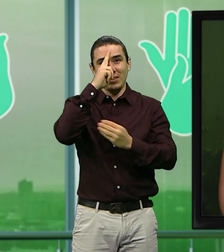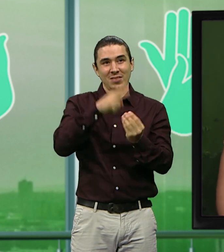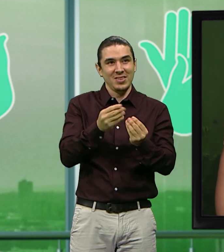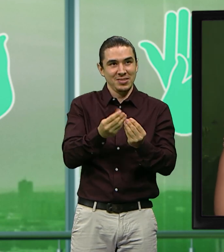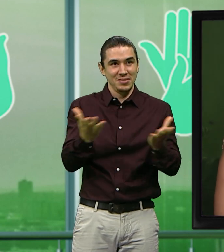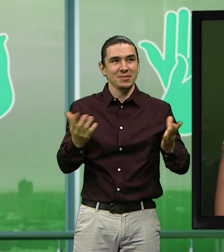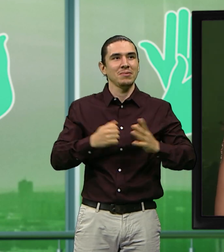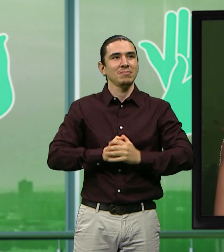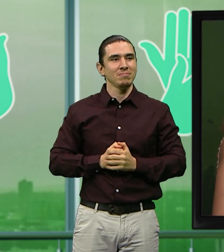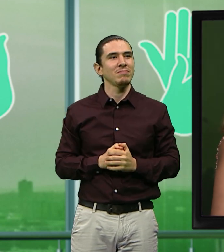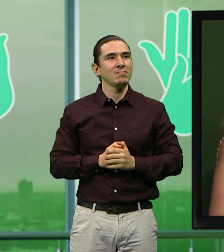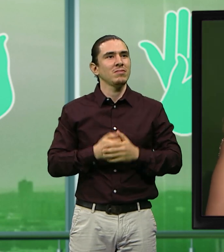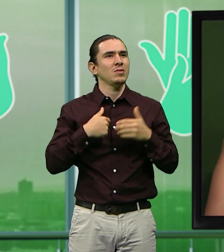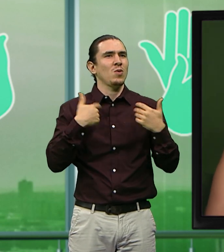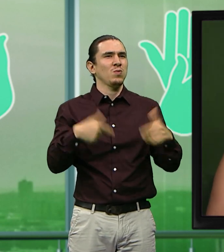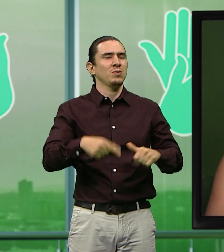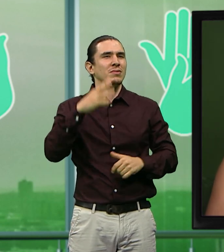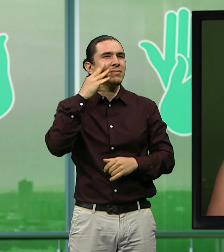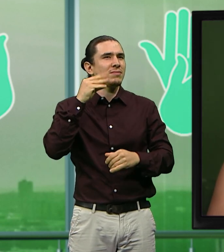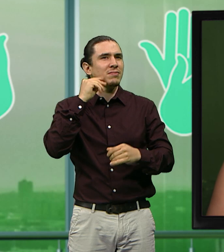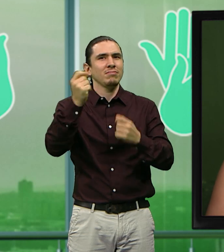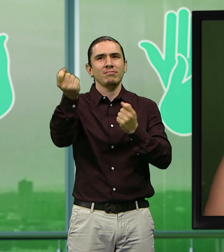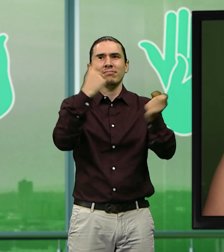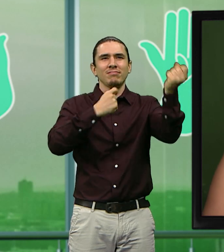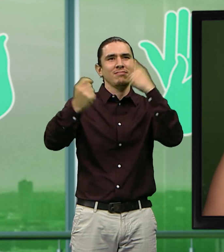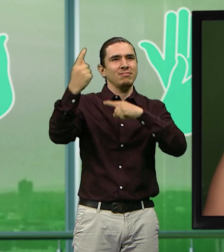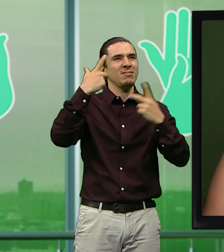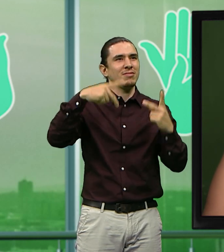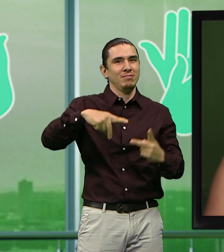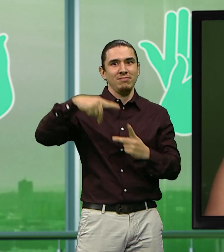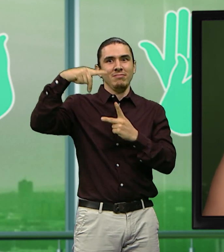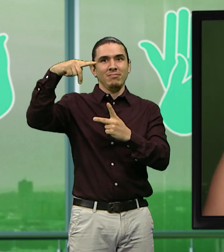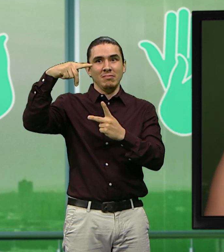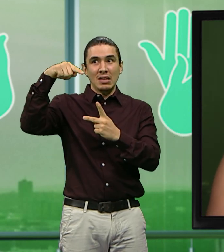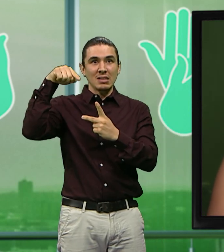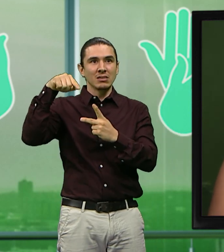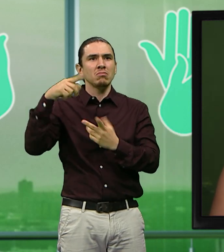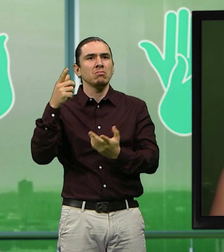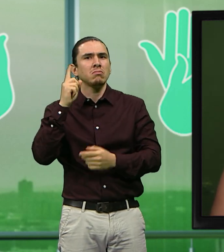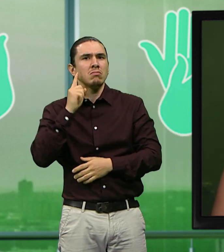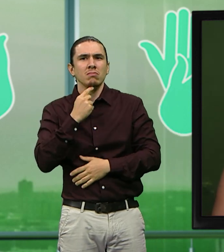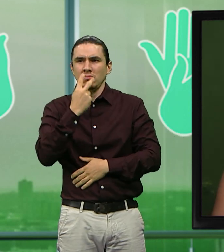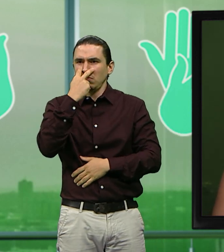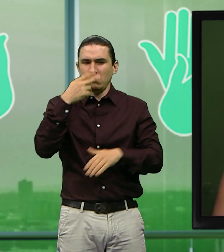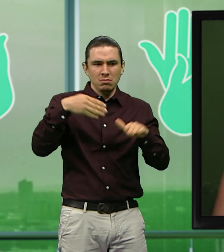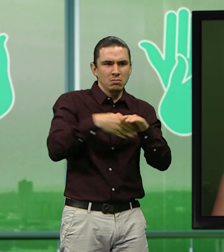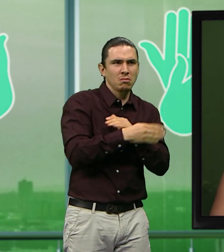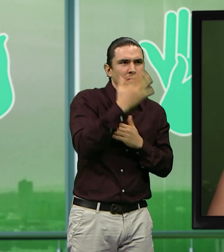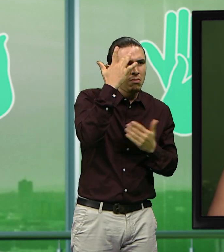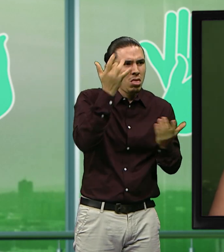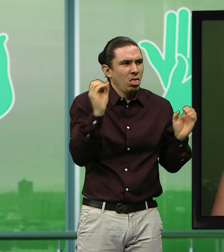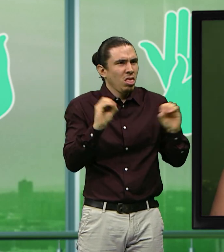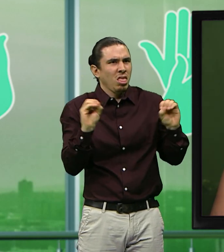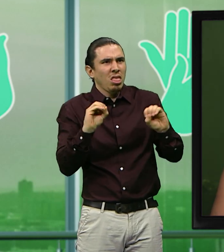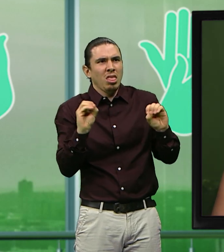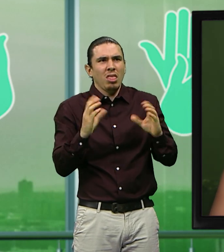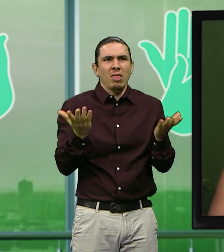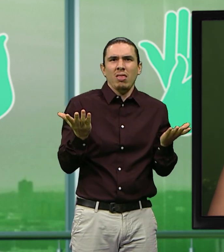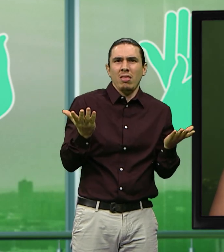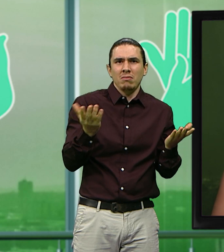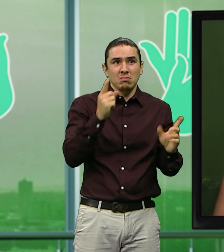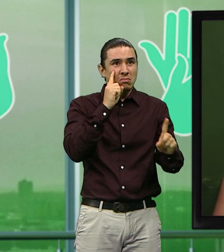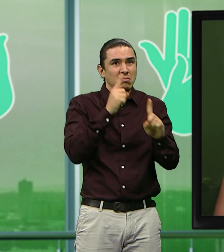diversidad. Y esta experiencia se creó porque el parque se hizo la pregunta de por qué no ser accesibles para